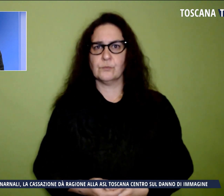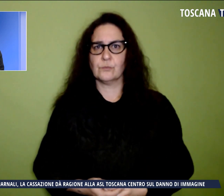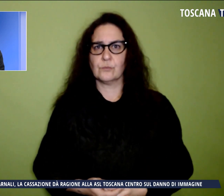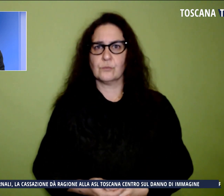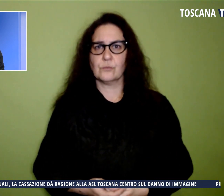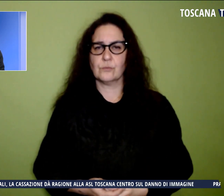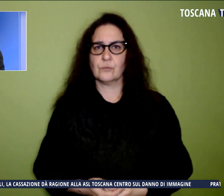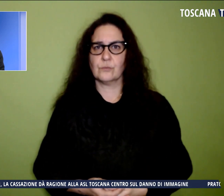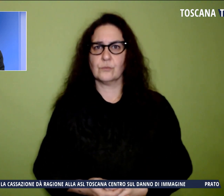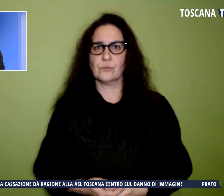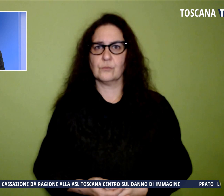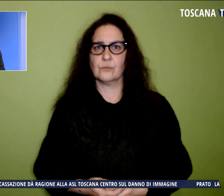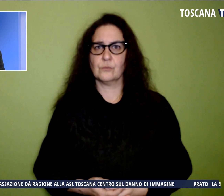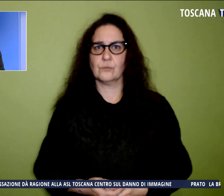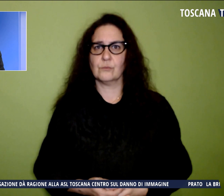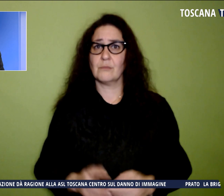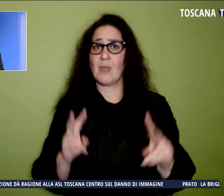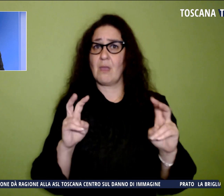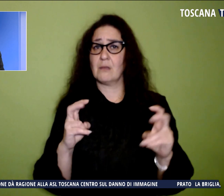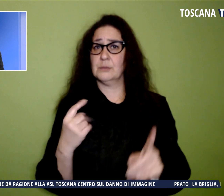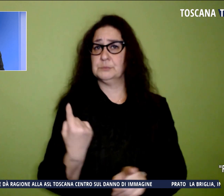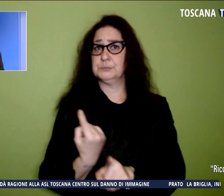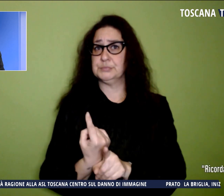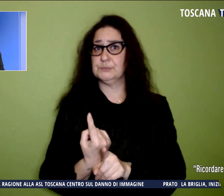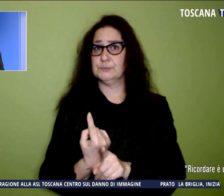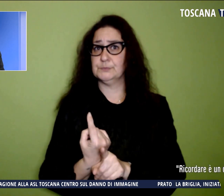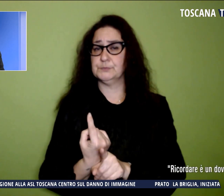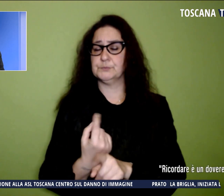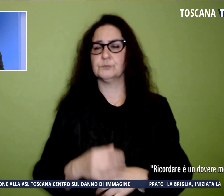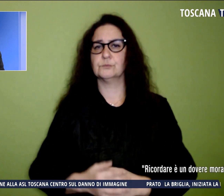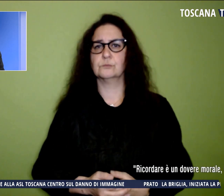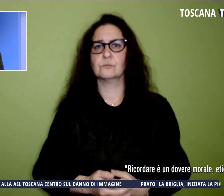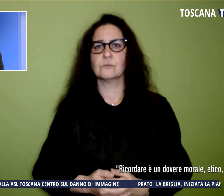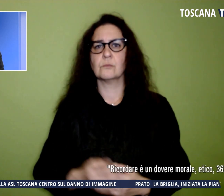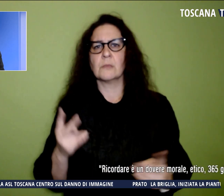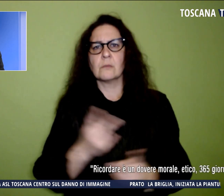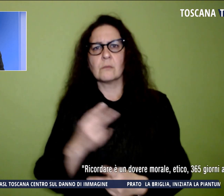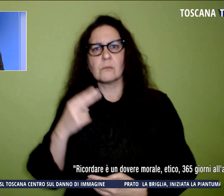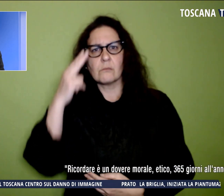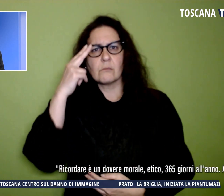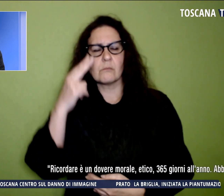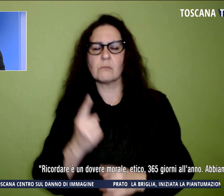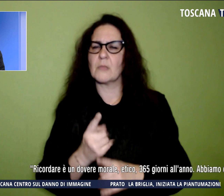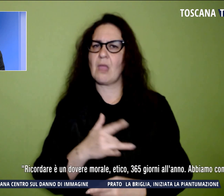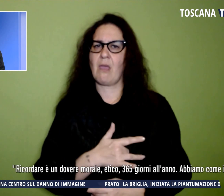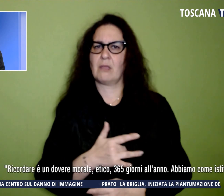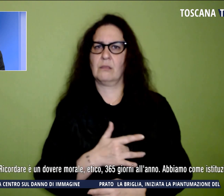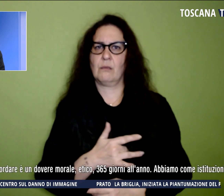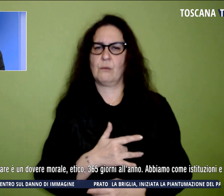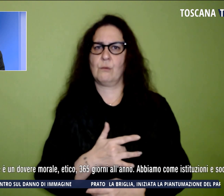Sempre su questo argomento ricordare è un dovere morale, etico, 365